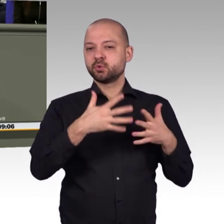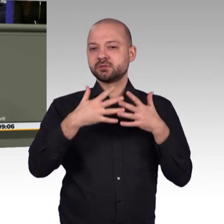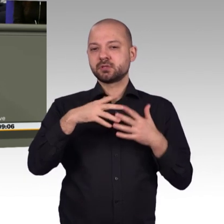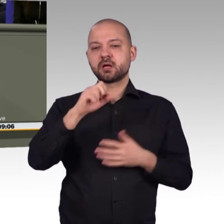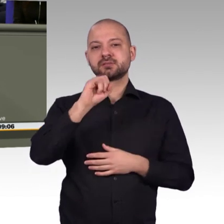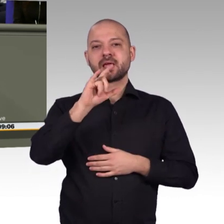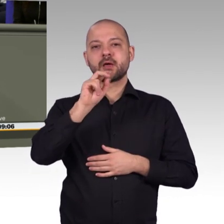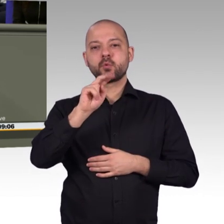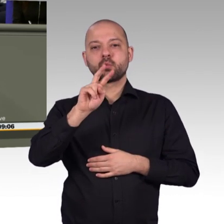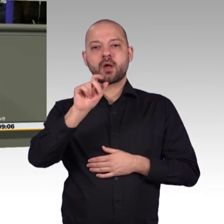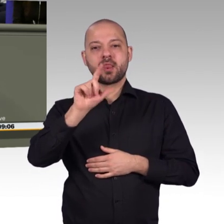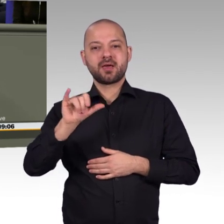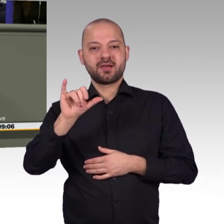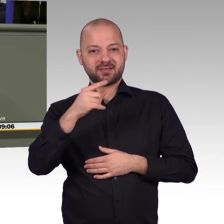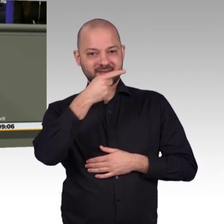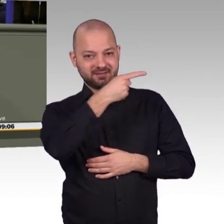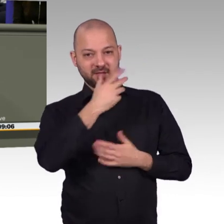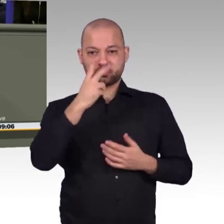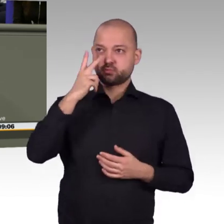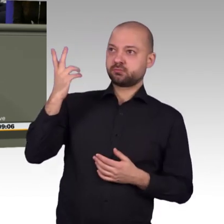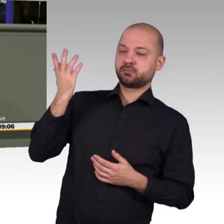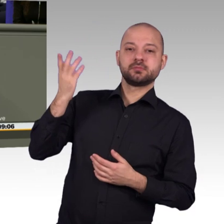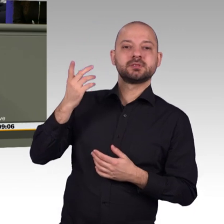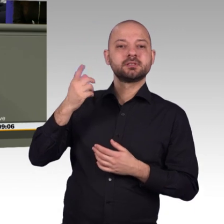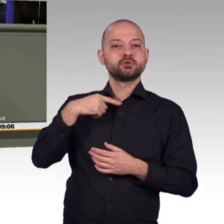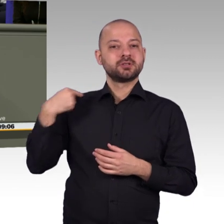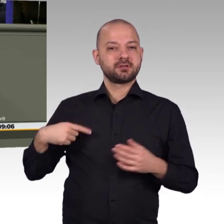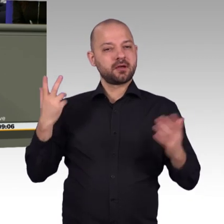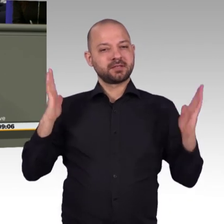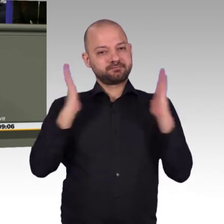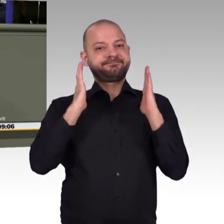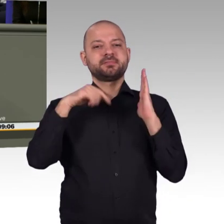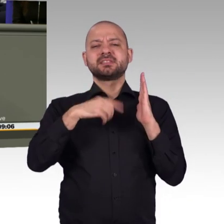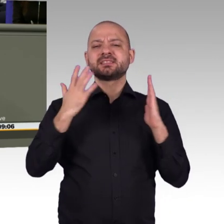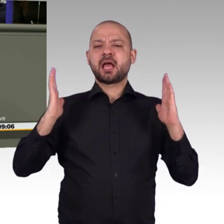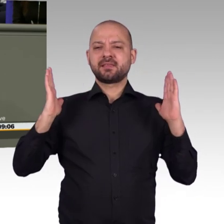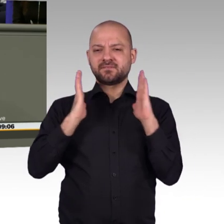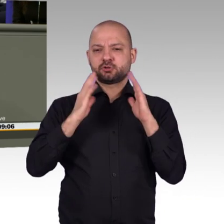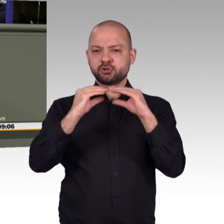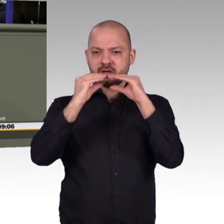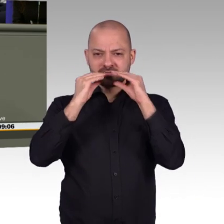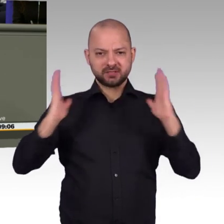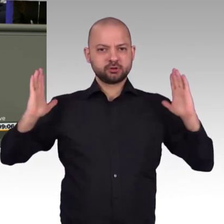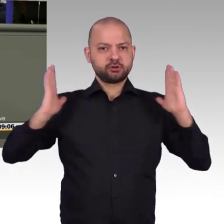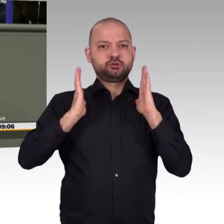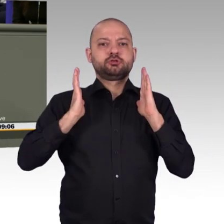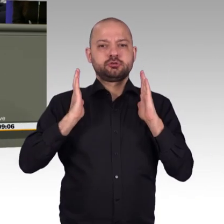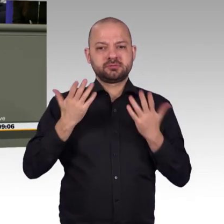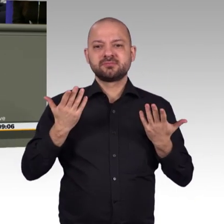Weg geben, weil es eben nicht nur um die alteingeübten Schulfächer geht. Es geht eben auch um Computational